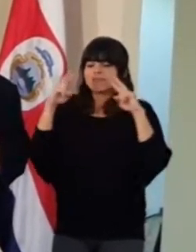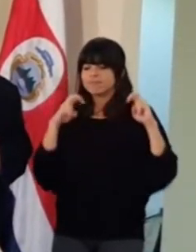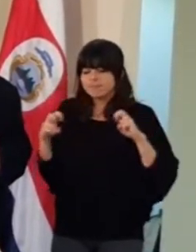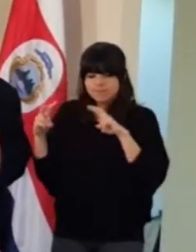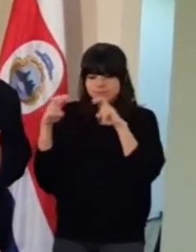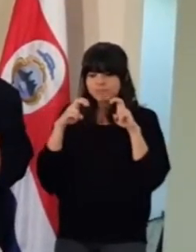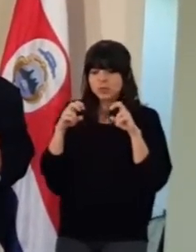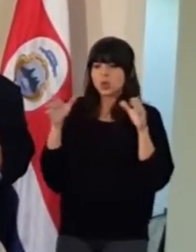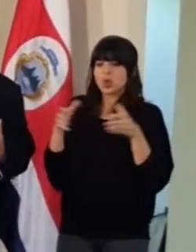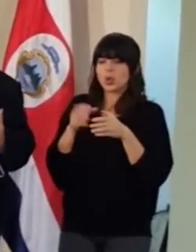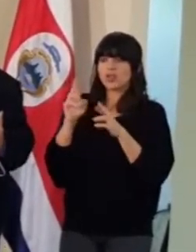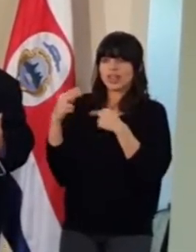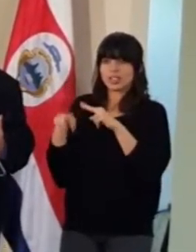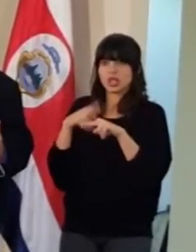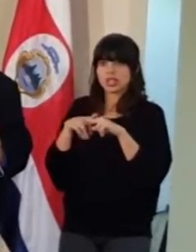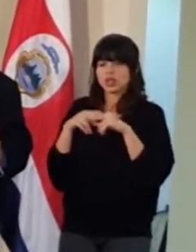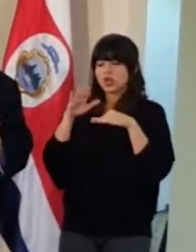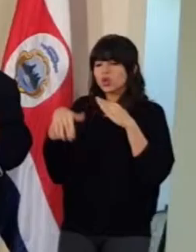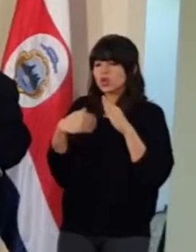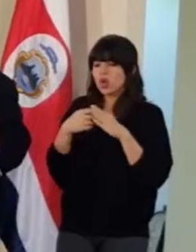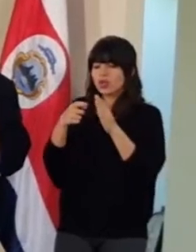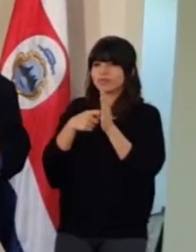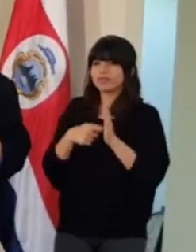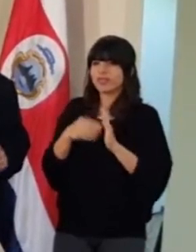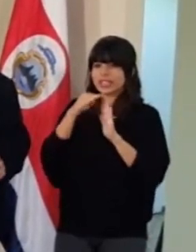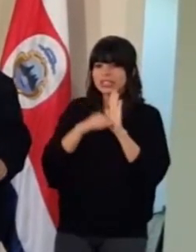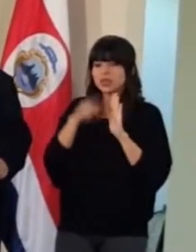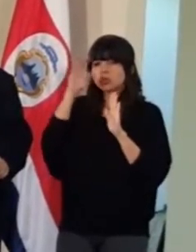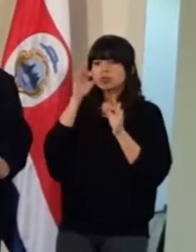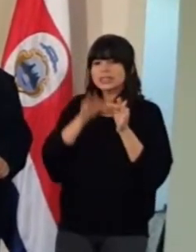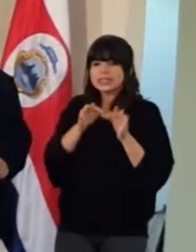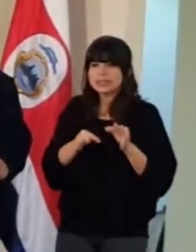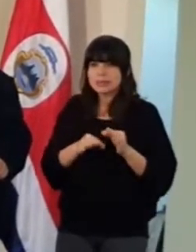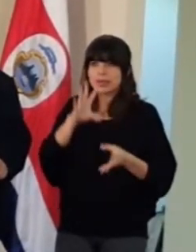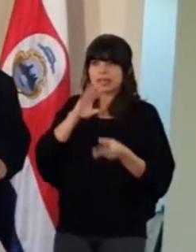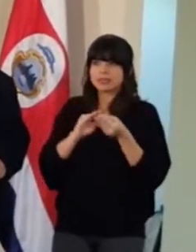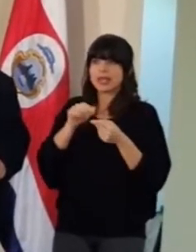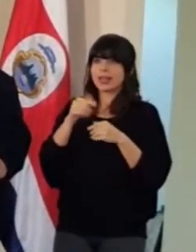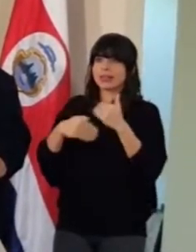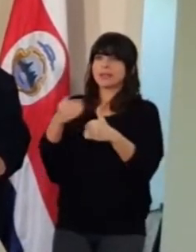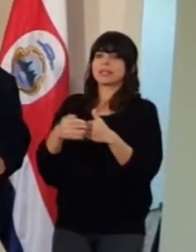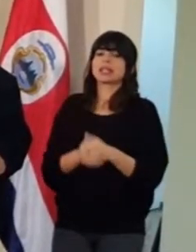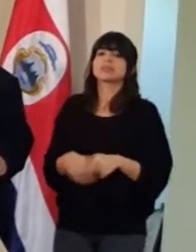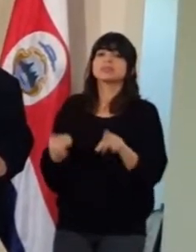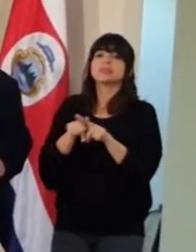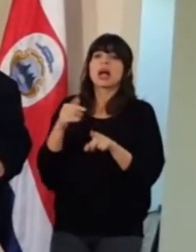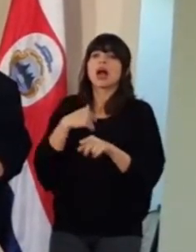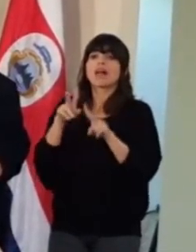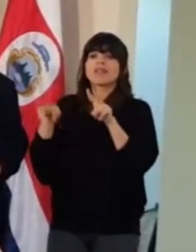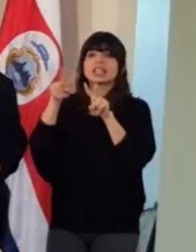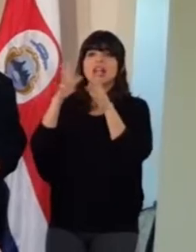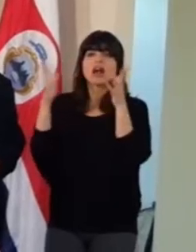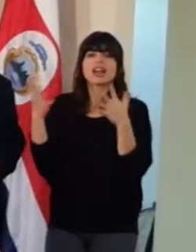revisión en conjunto con la Revisión Nacional de todos los requisitos que se pedían y tratamos de simplificar al máximo el trámite. La